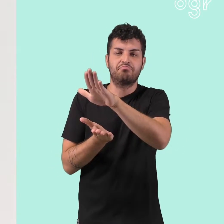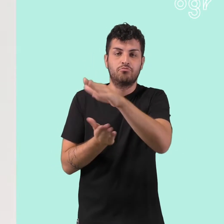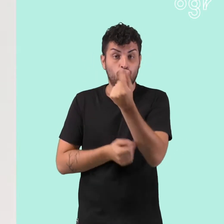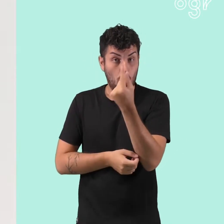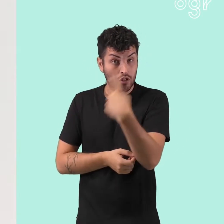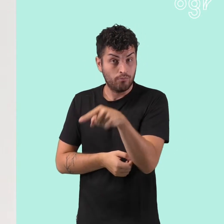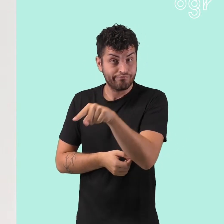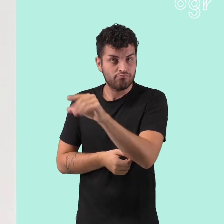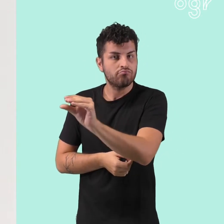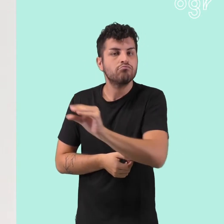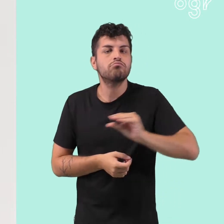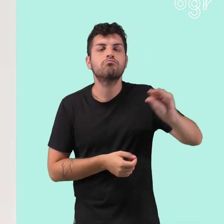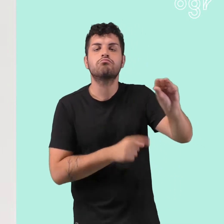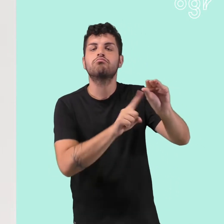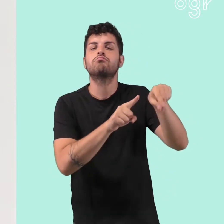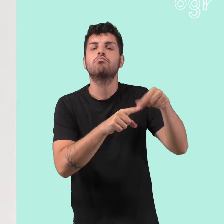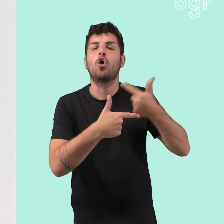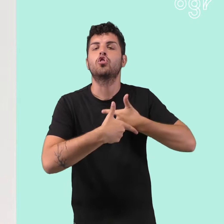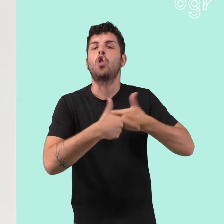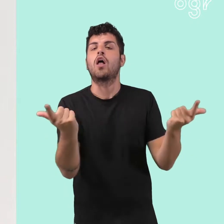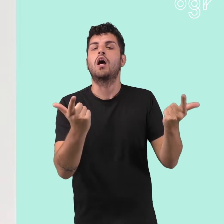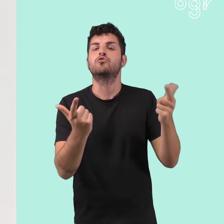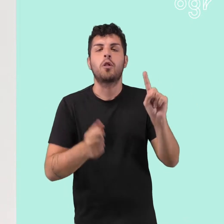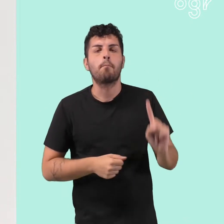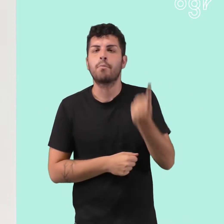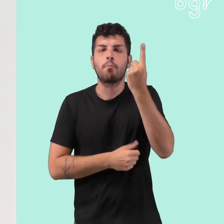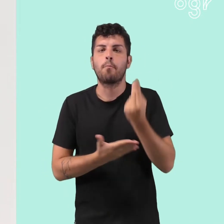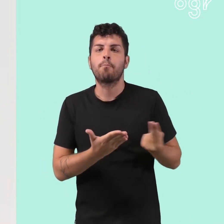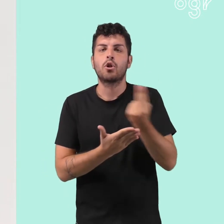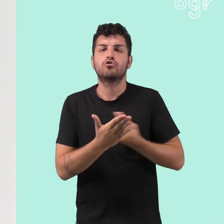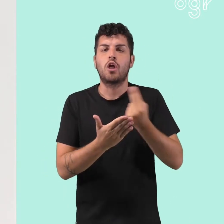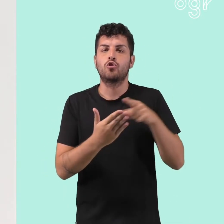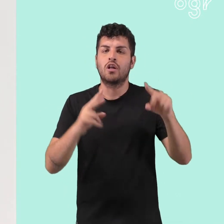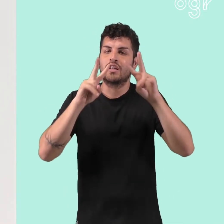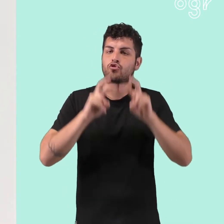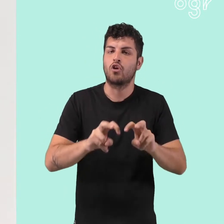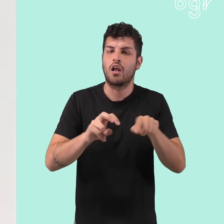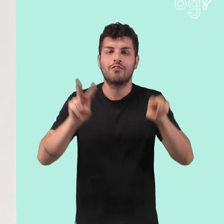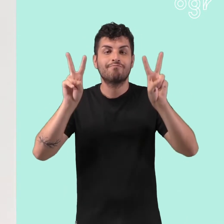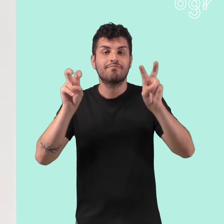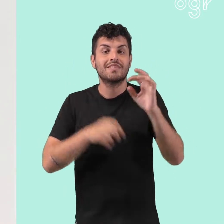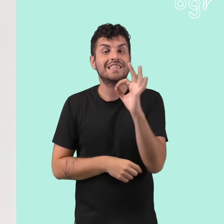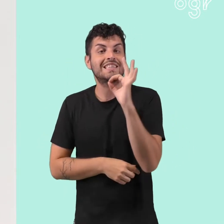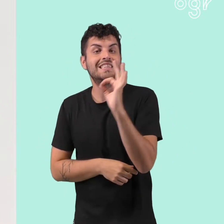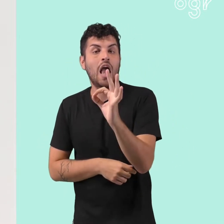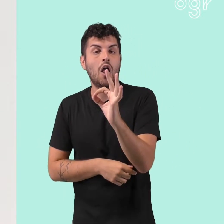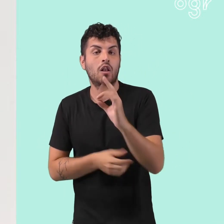donazione delle opere al museo è la prima azione di un progetto di ricerca chiamato Zero Collection, che invita l